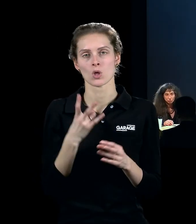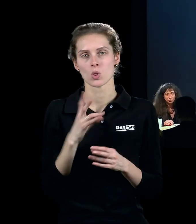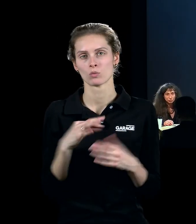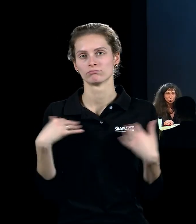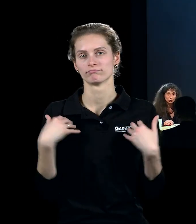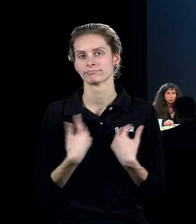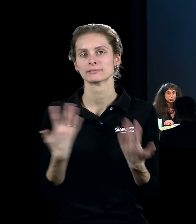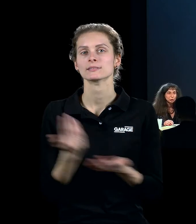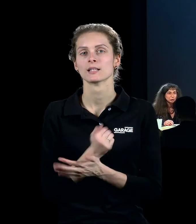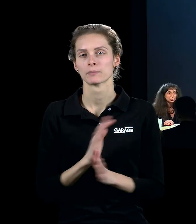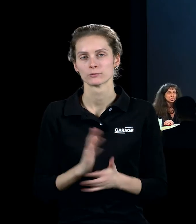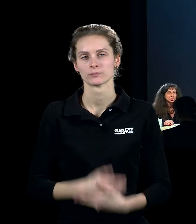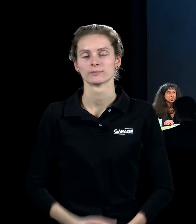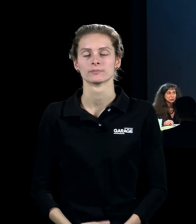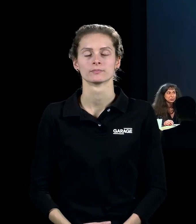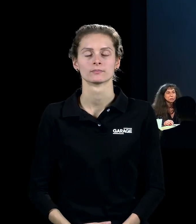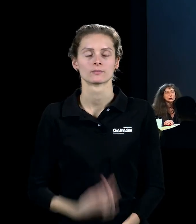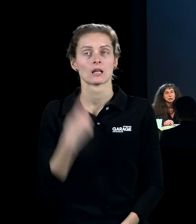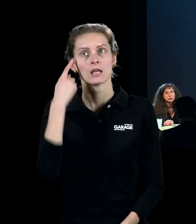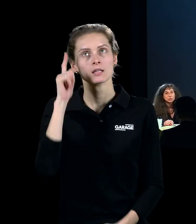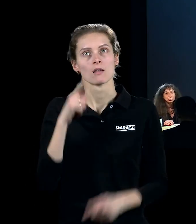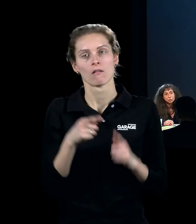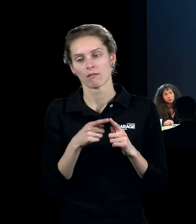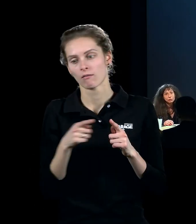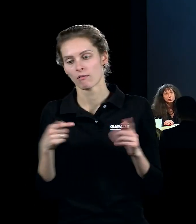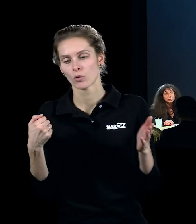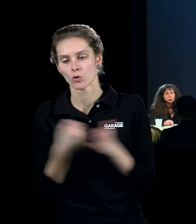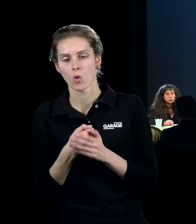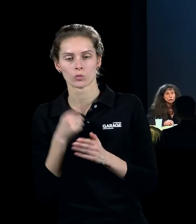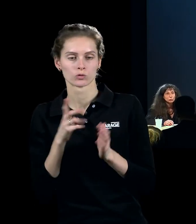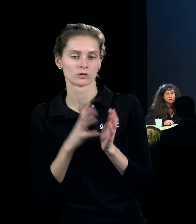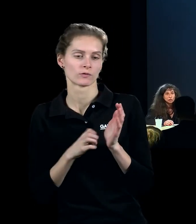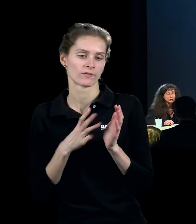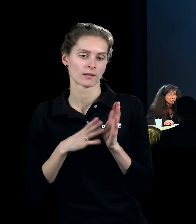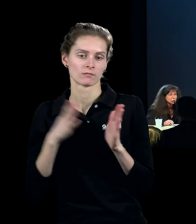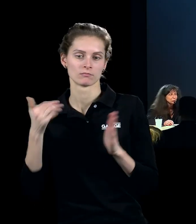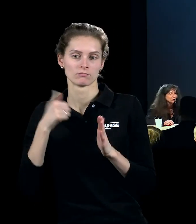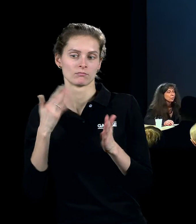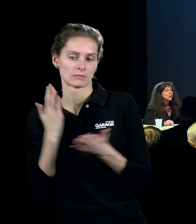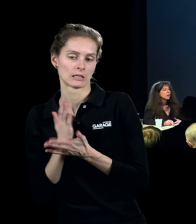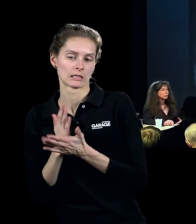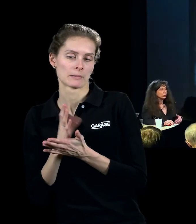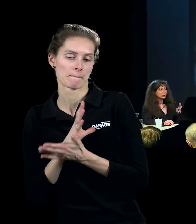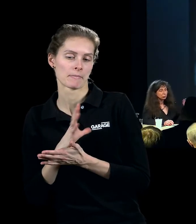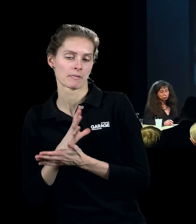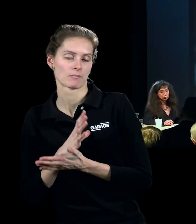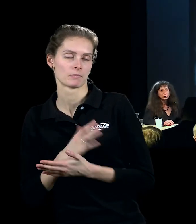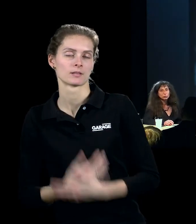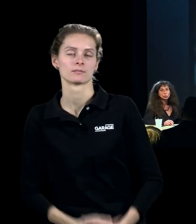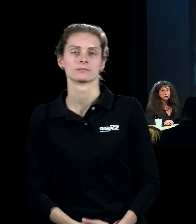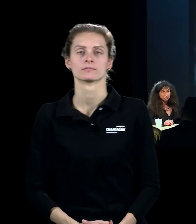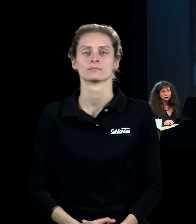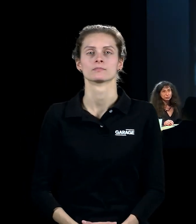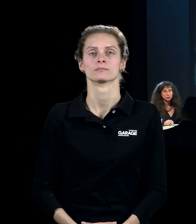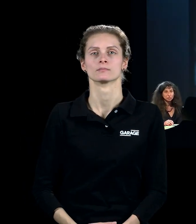очень много чего получилось, но эта идея там где-то до 80-х годов существовала и, может быть, до сих пор где-то существует. Вот, и вот такую